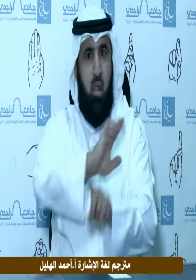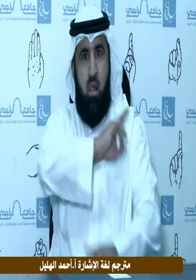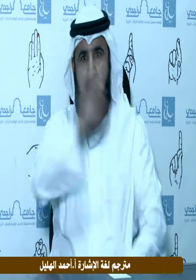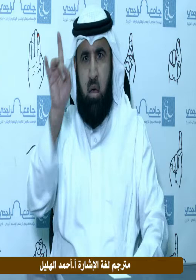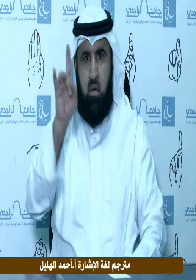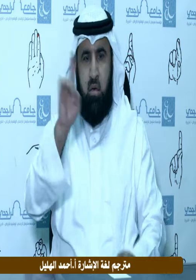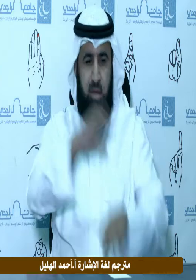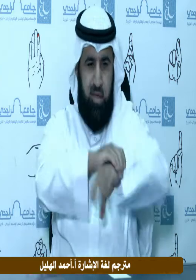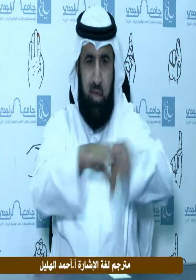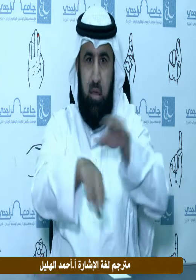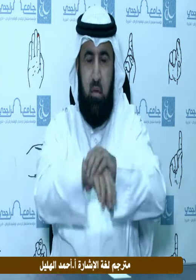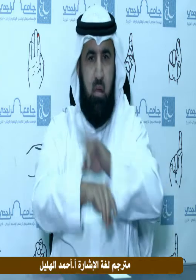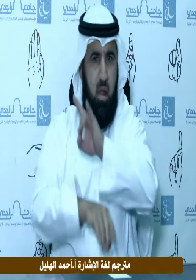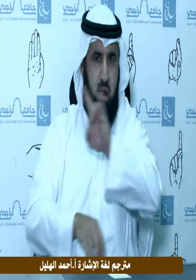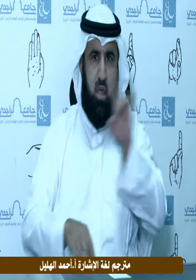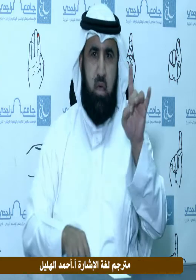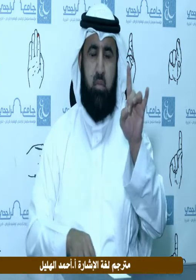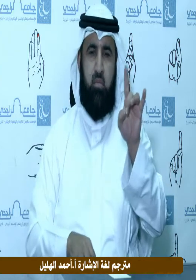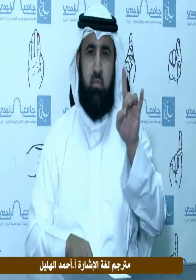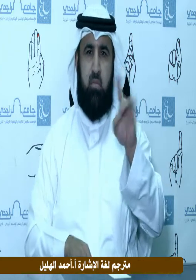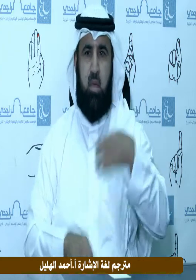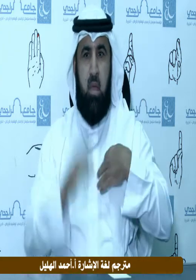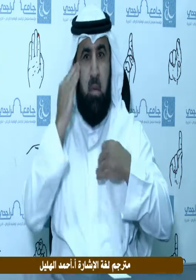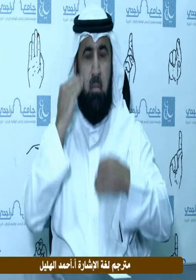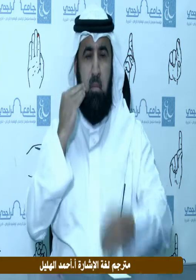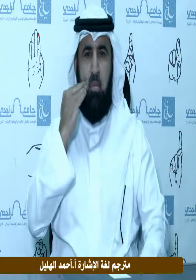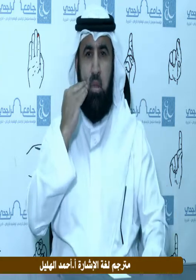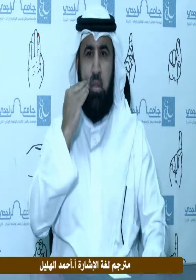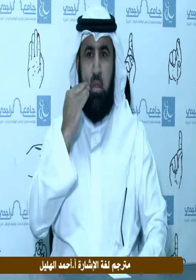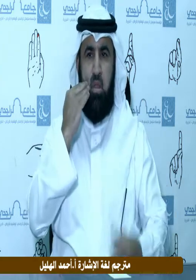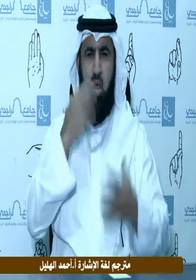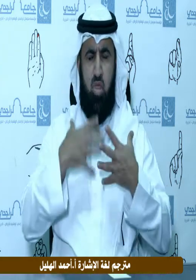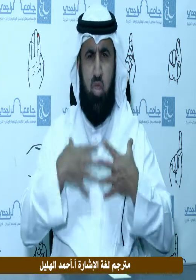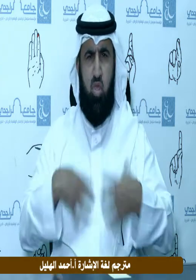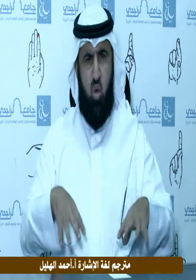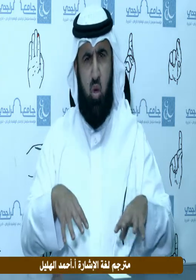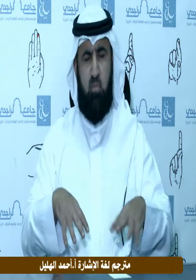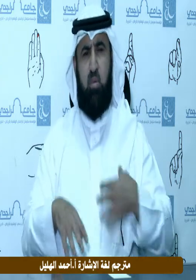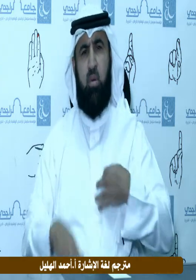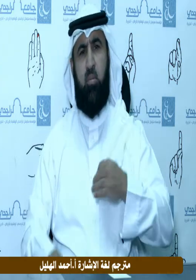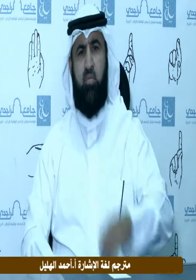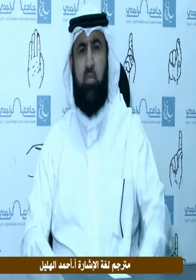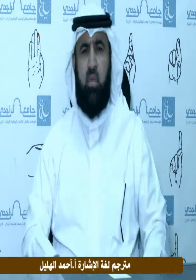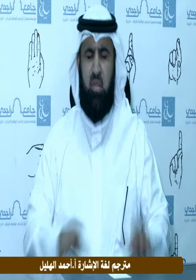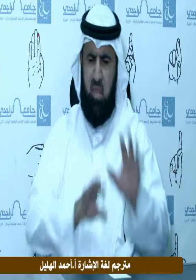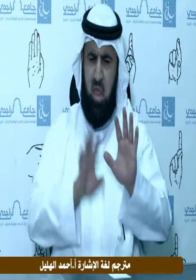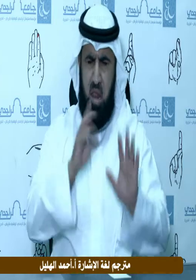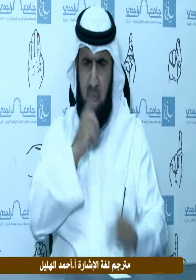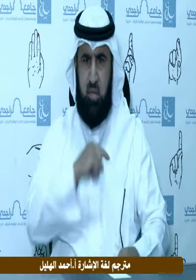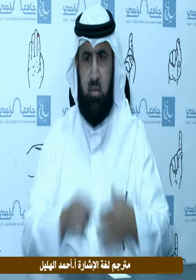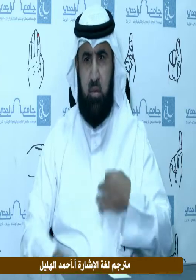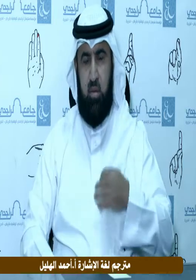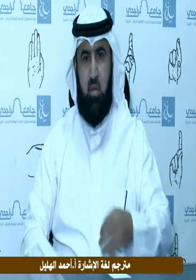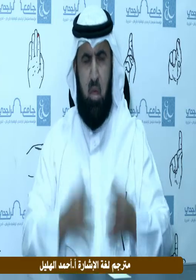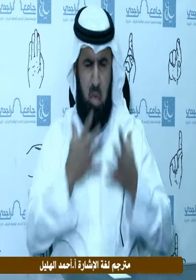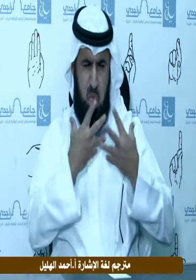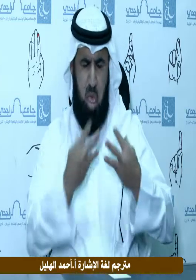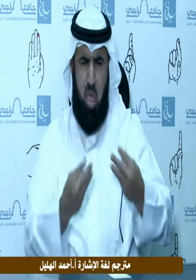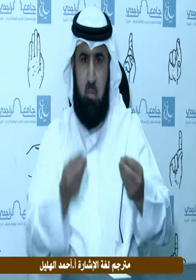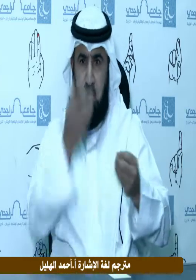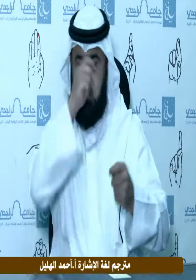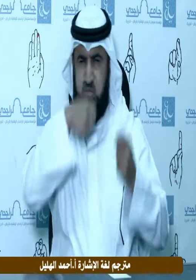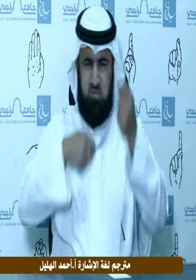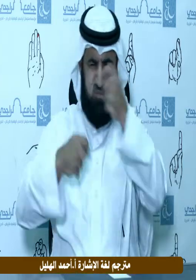وعلى المرأة ألا تدلس بلبسها وزينتها حتى لا ينخدع الرجل